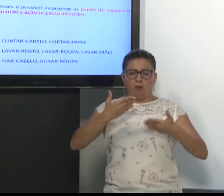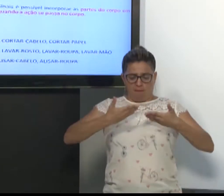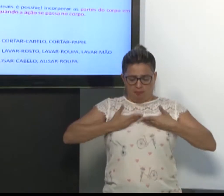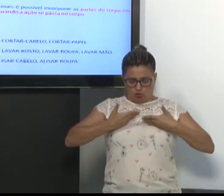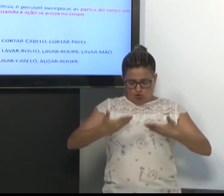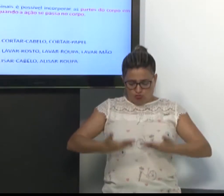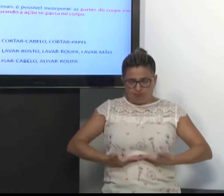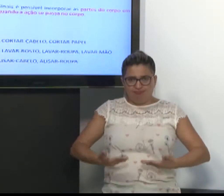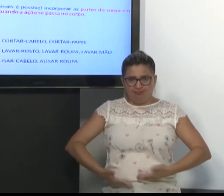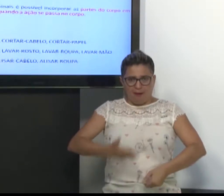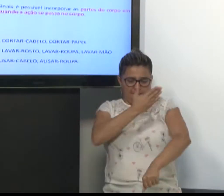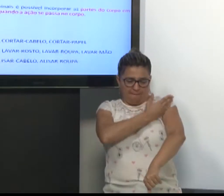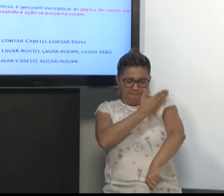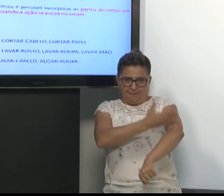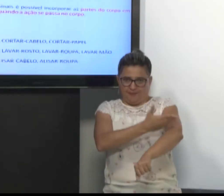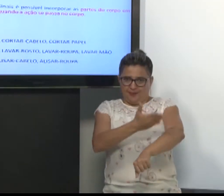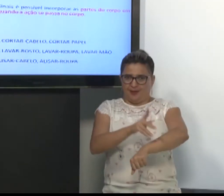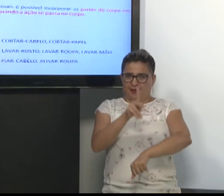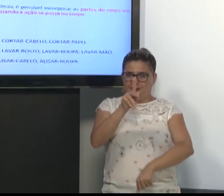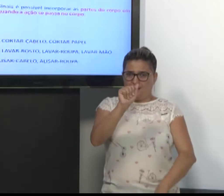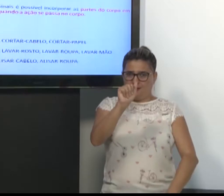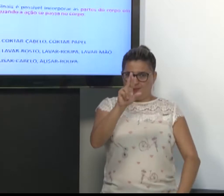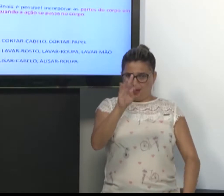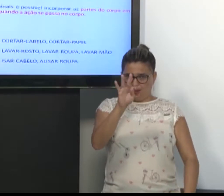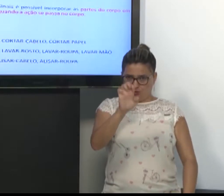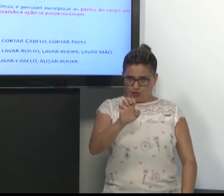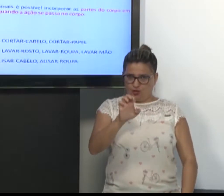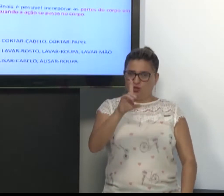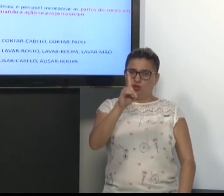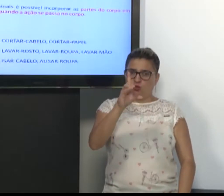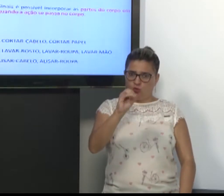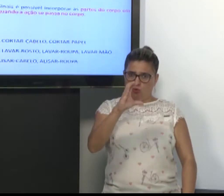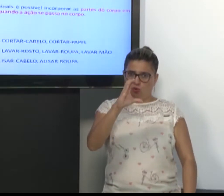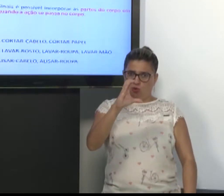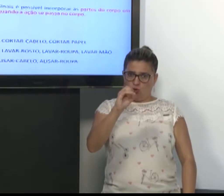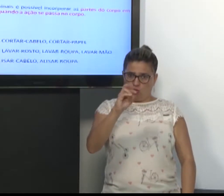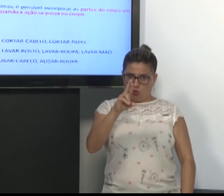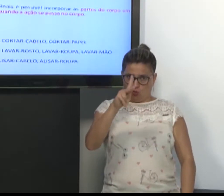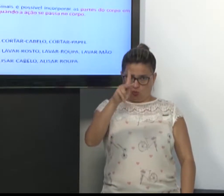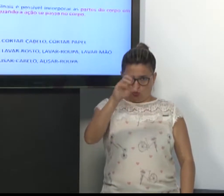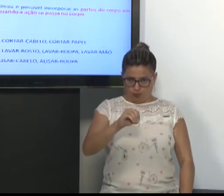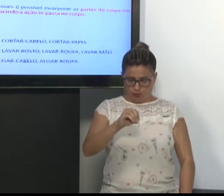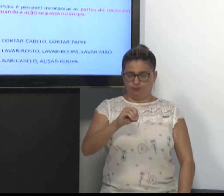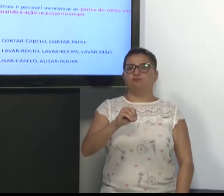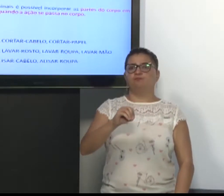E eu vou mostrar aqui para vocês um deles, que é a parte do corpo.